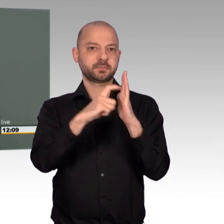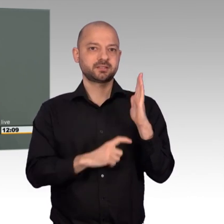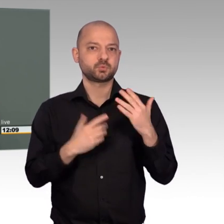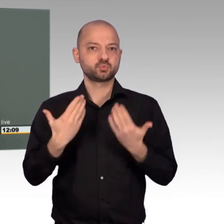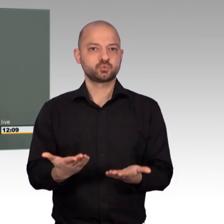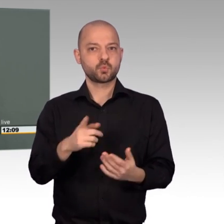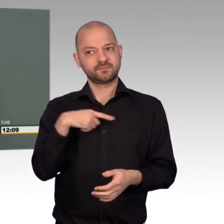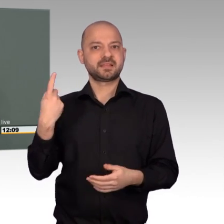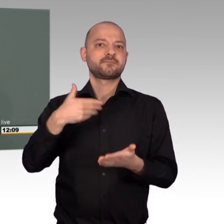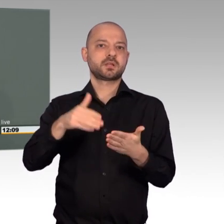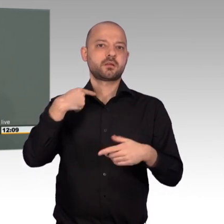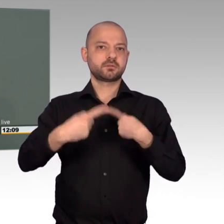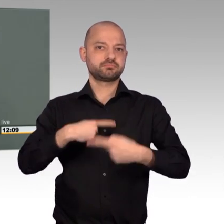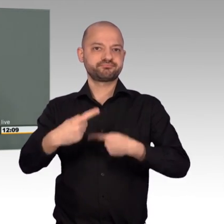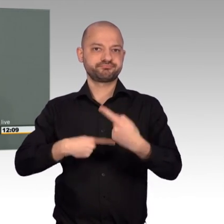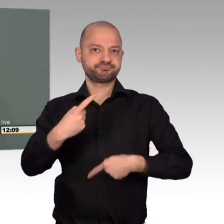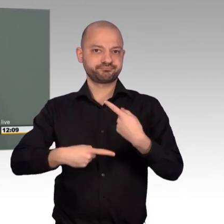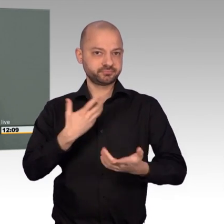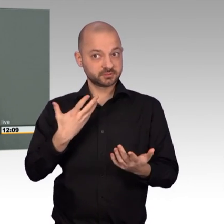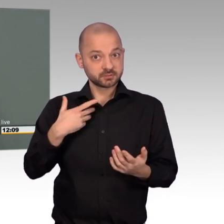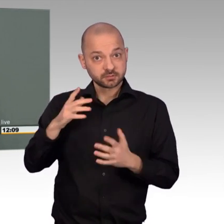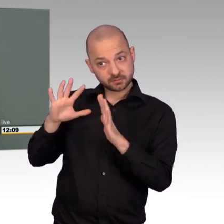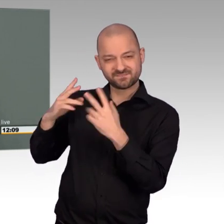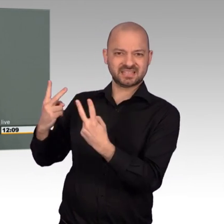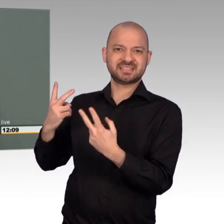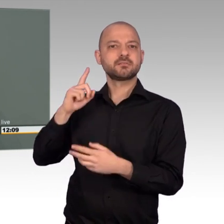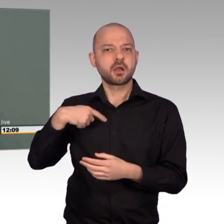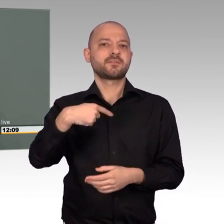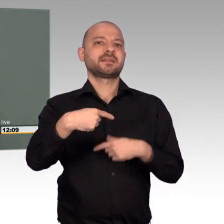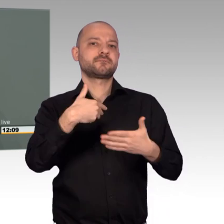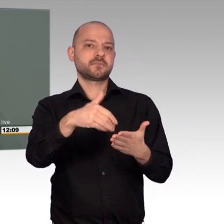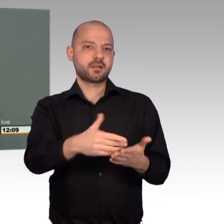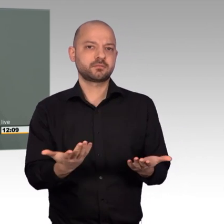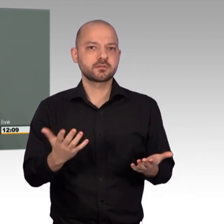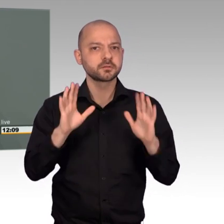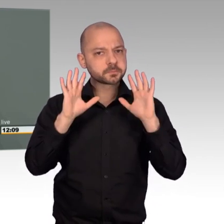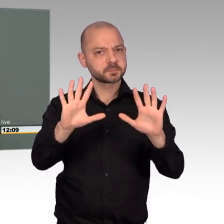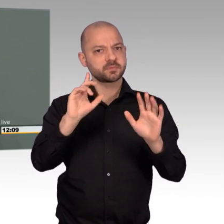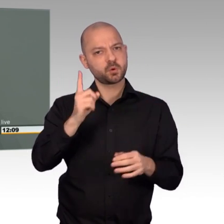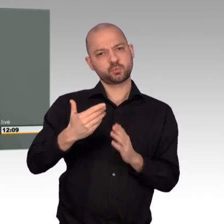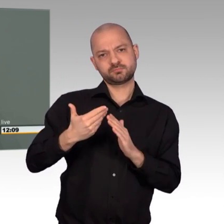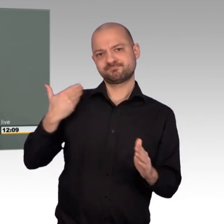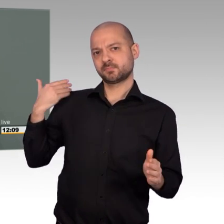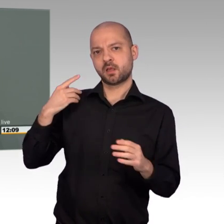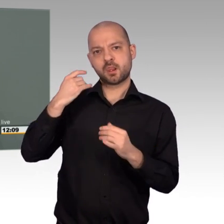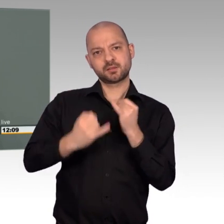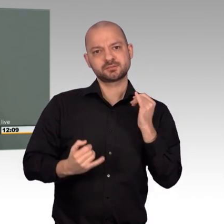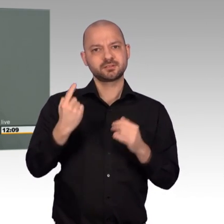humanitäre Hilfe weiter erhöhen. 2017 waren es bereits 1,2 Milliarden Euro. Und wir werden